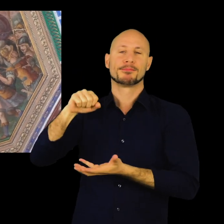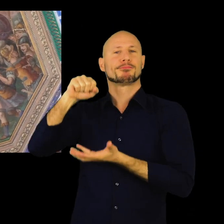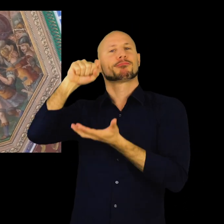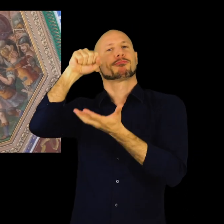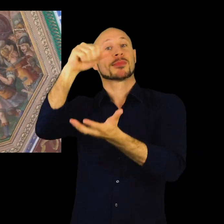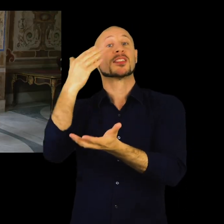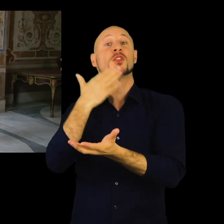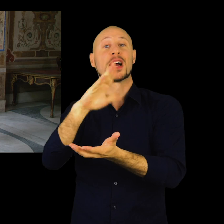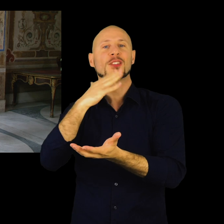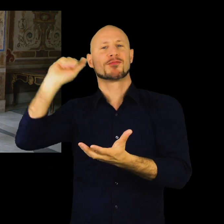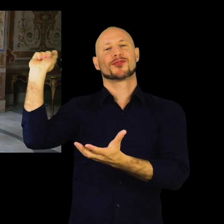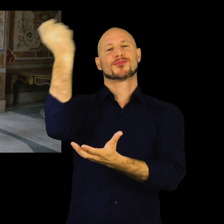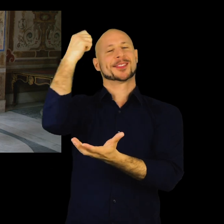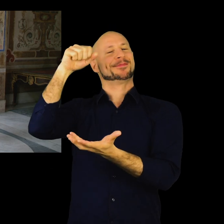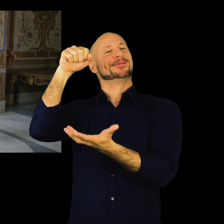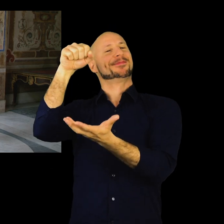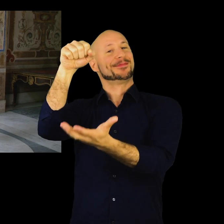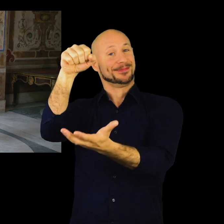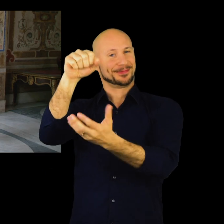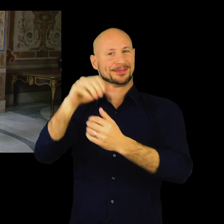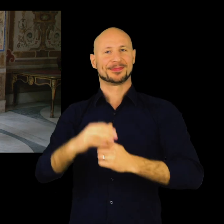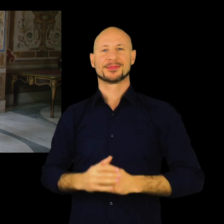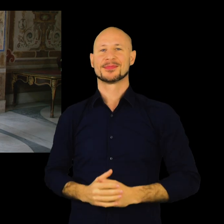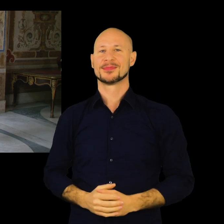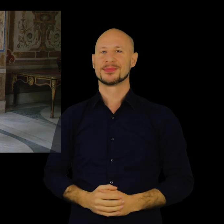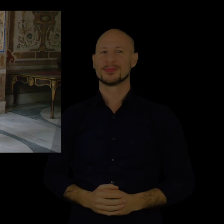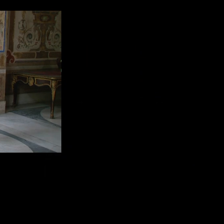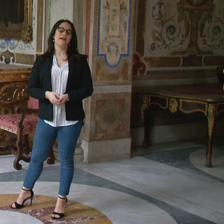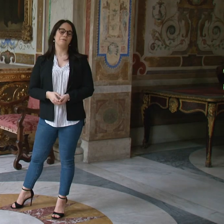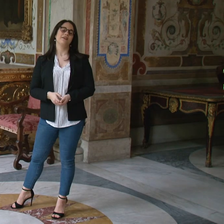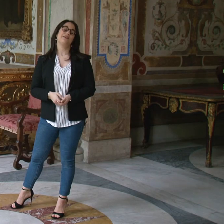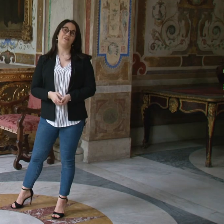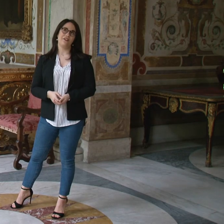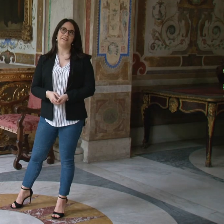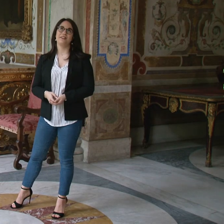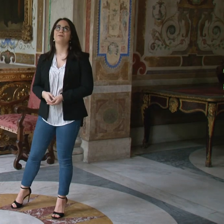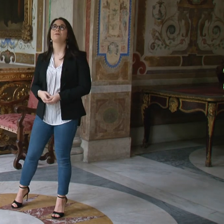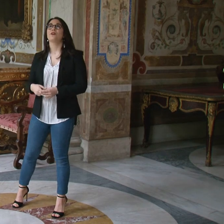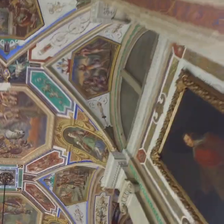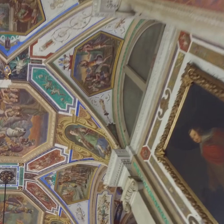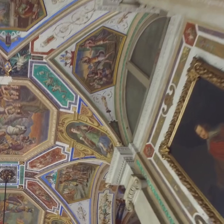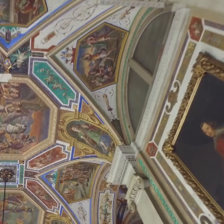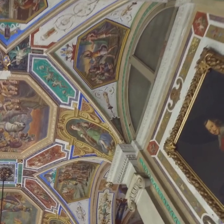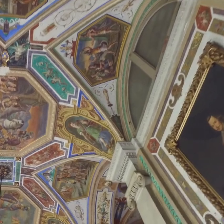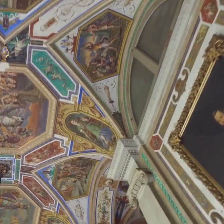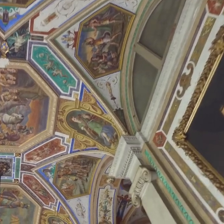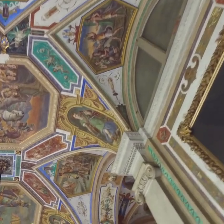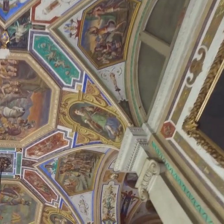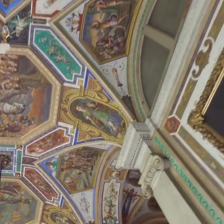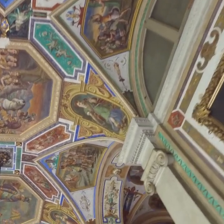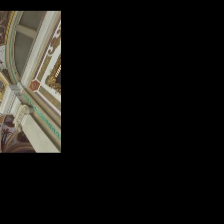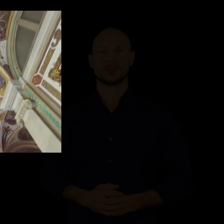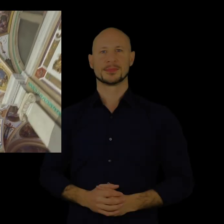trionfo di Davide, che dopo aver tolto la testa al suo nemico, torna a Geruda M, trionfante. Tutto attorno,